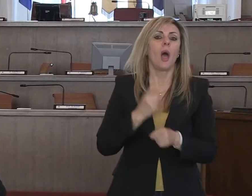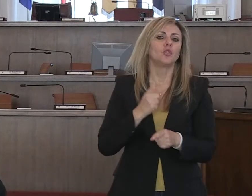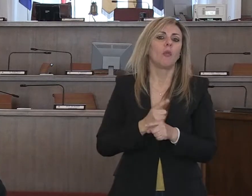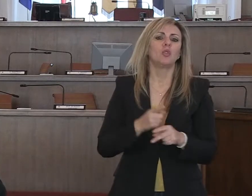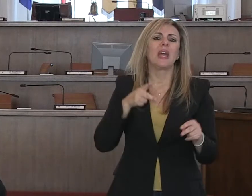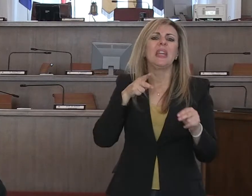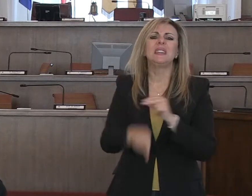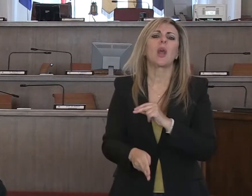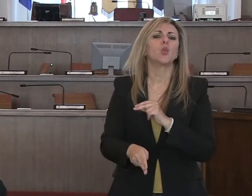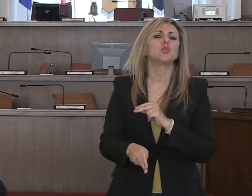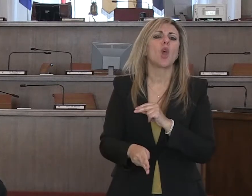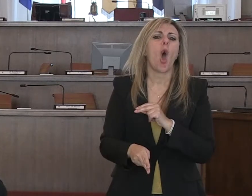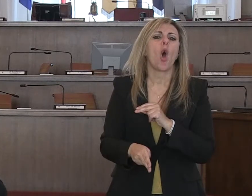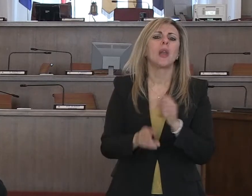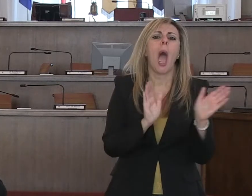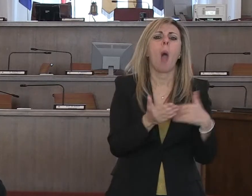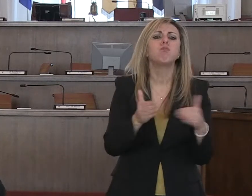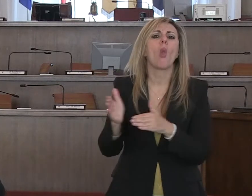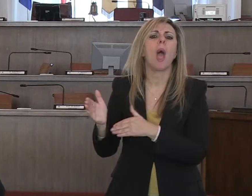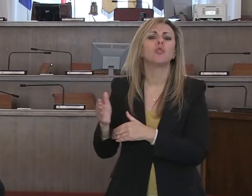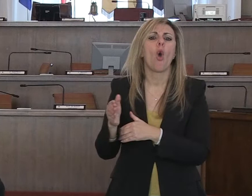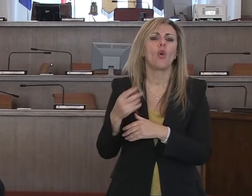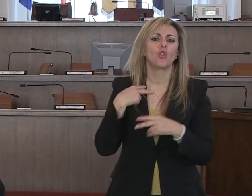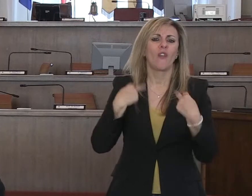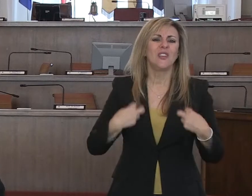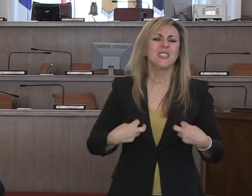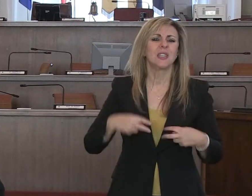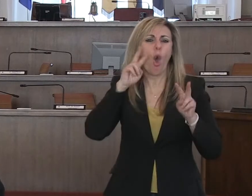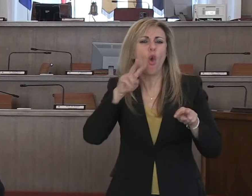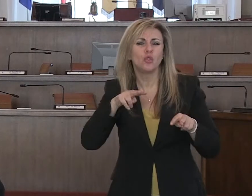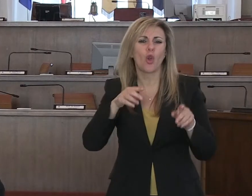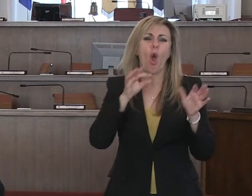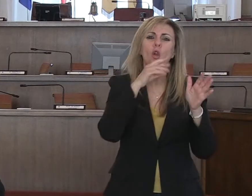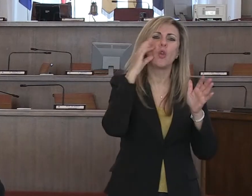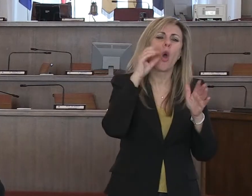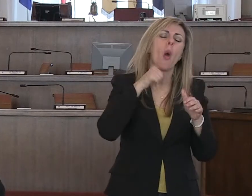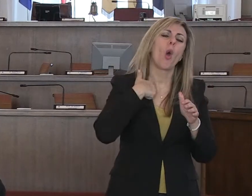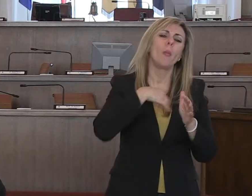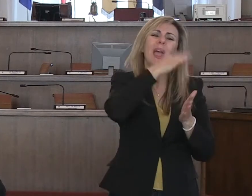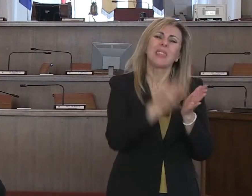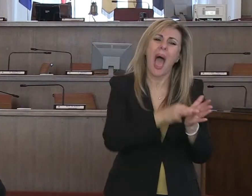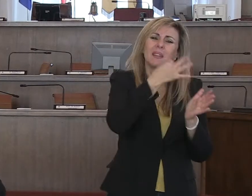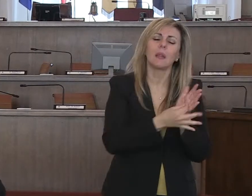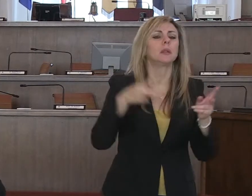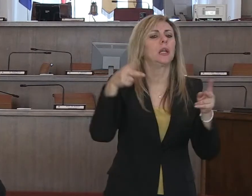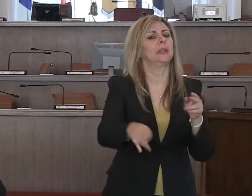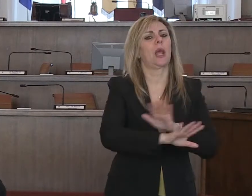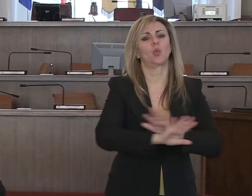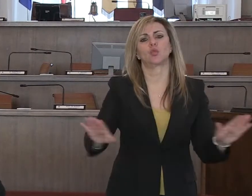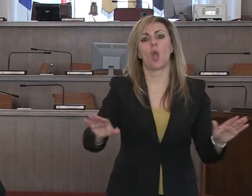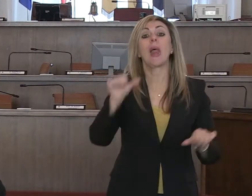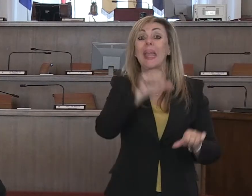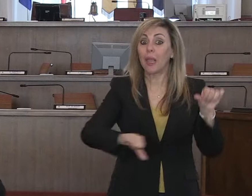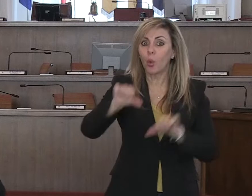stata un'attività ambulatoriale programmata, sia l'ambulatoriale che sia la chirurgia. Questo ci ha